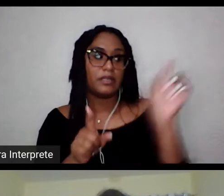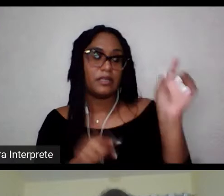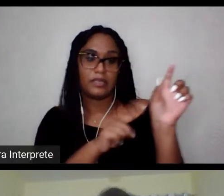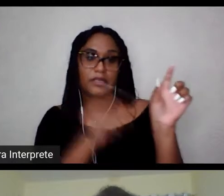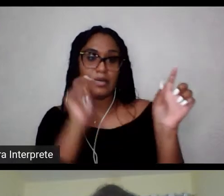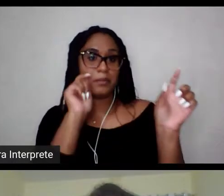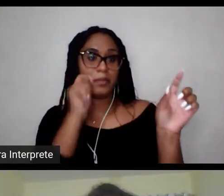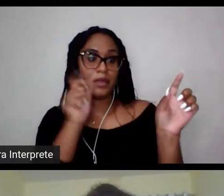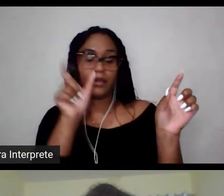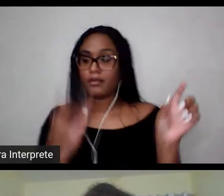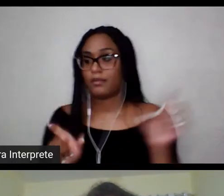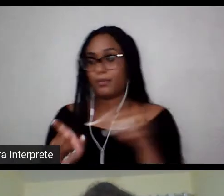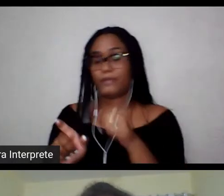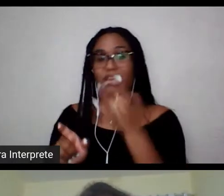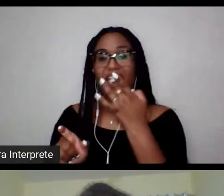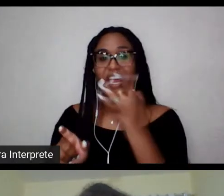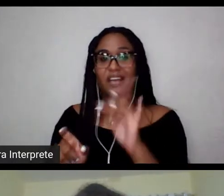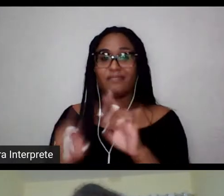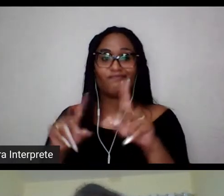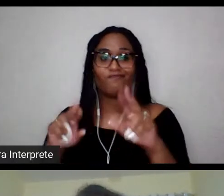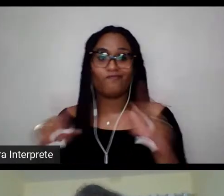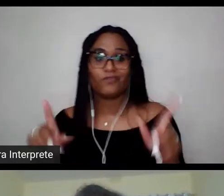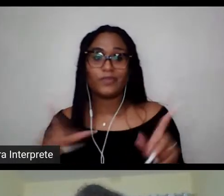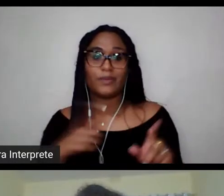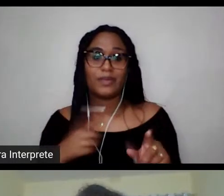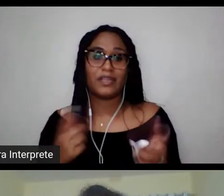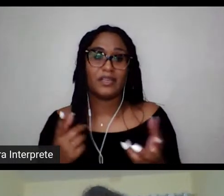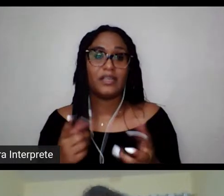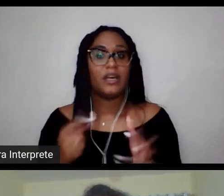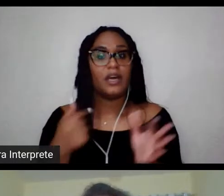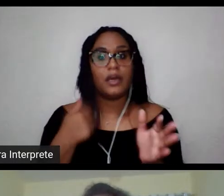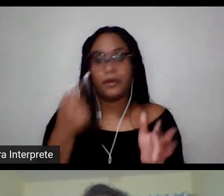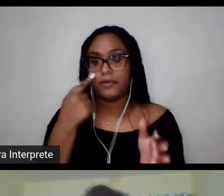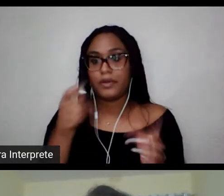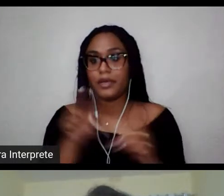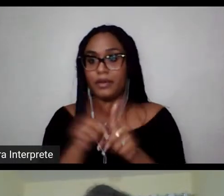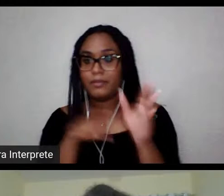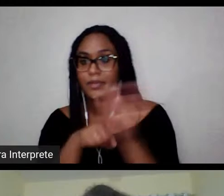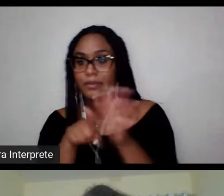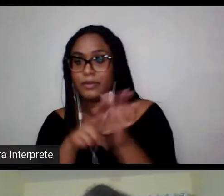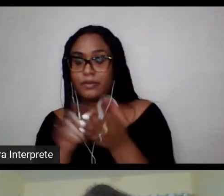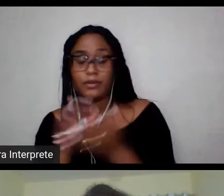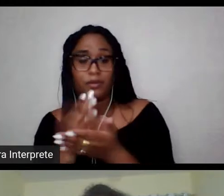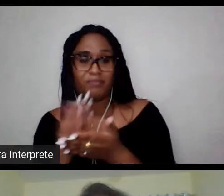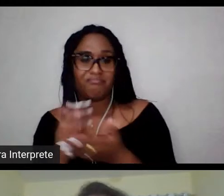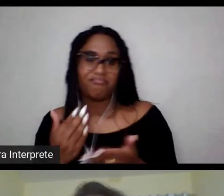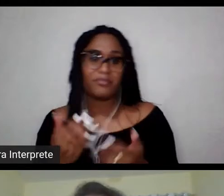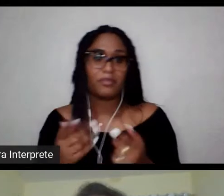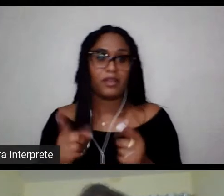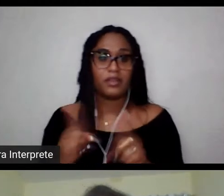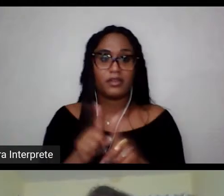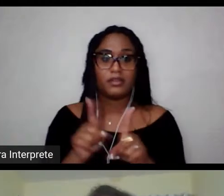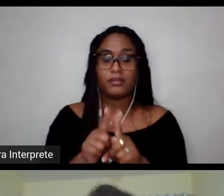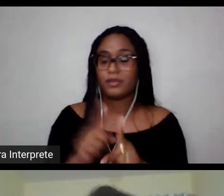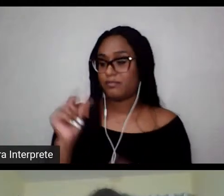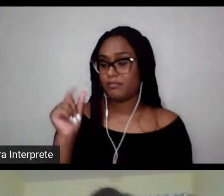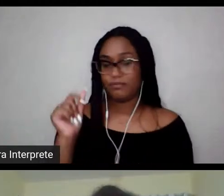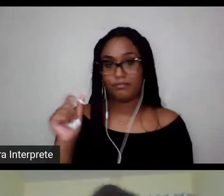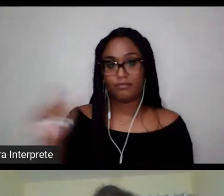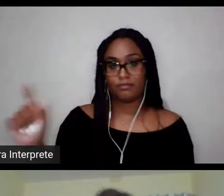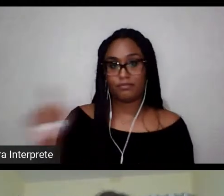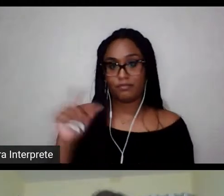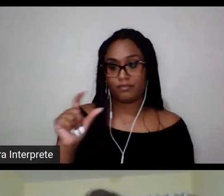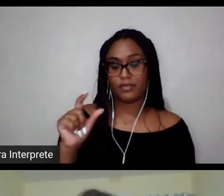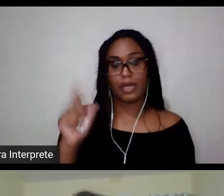por aí, a questão racial, a questão de classe e a questão de gênero, quando elas se